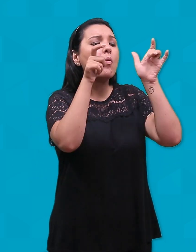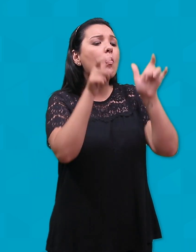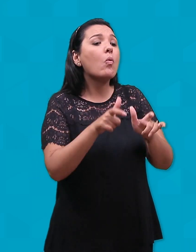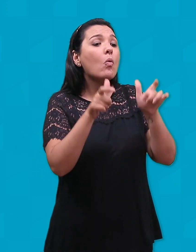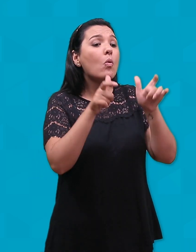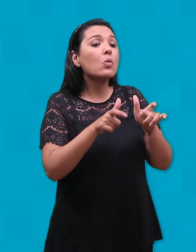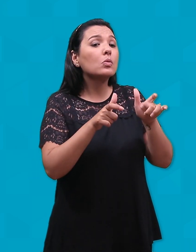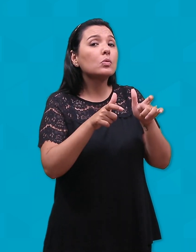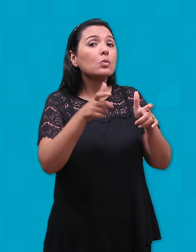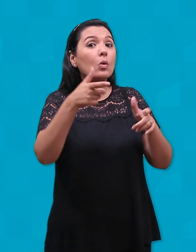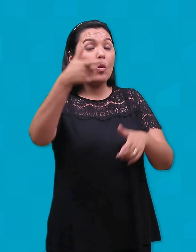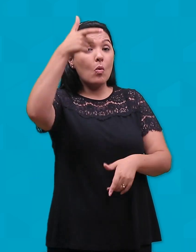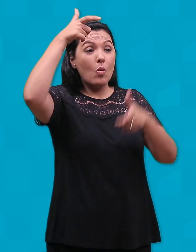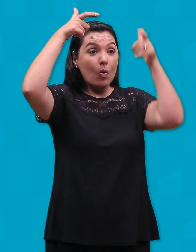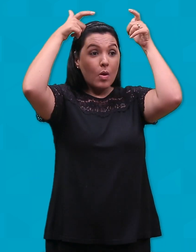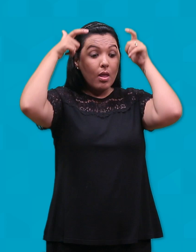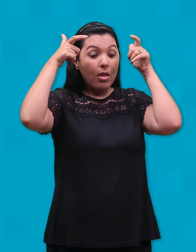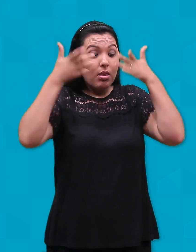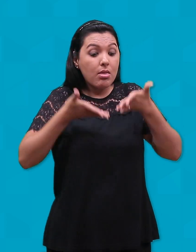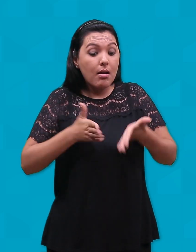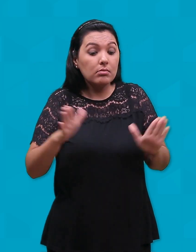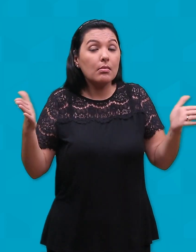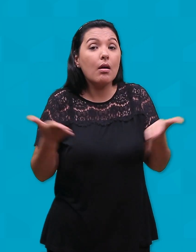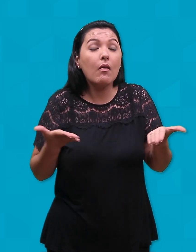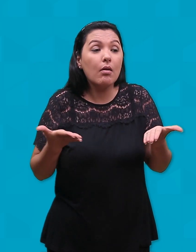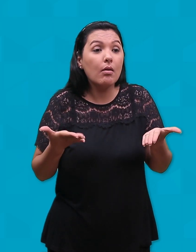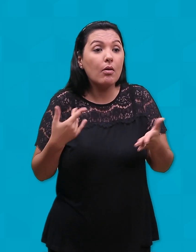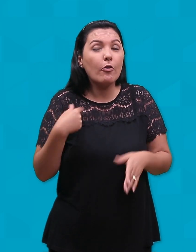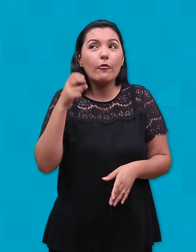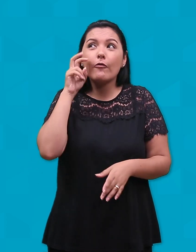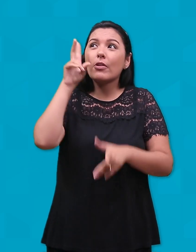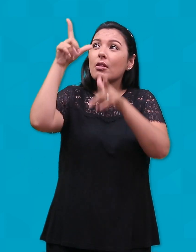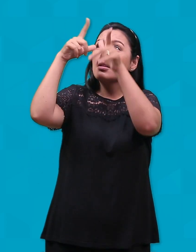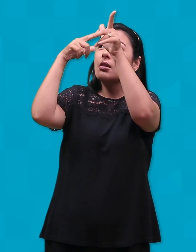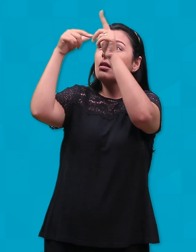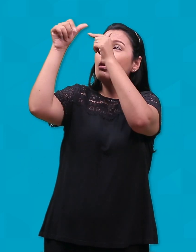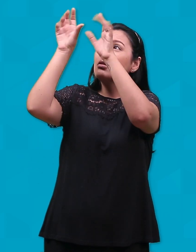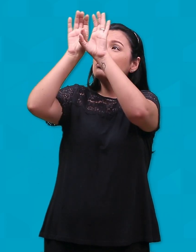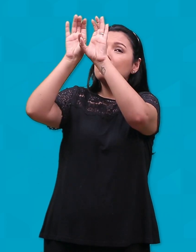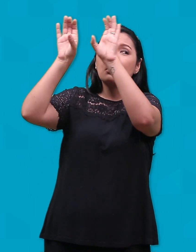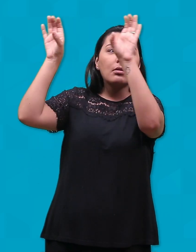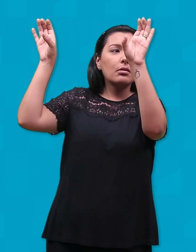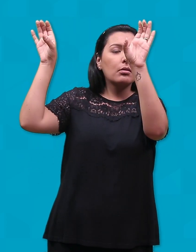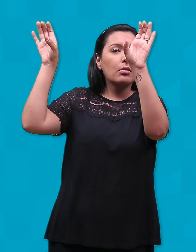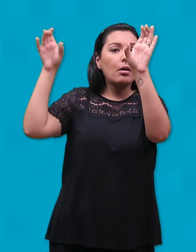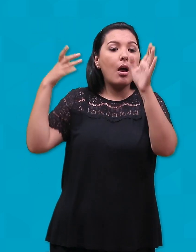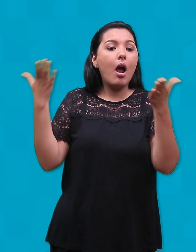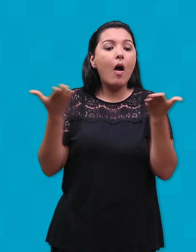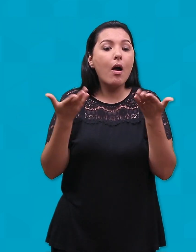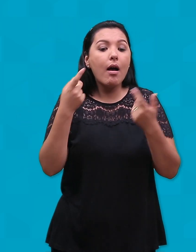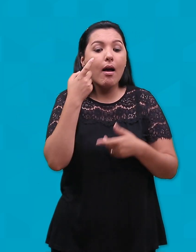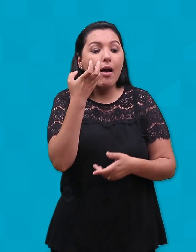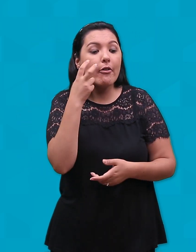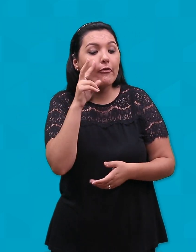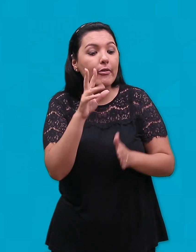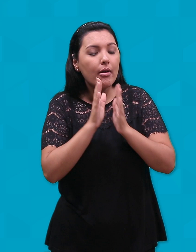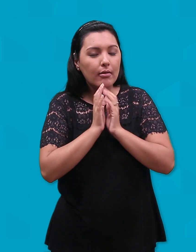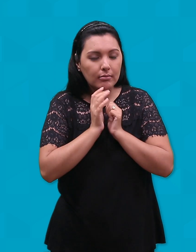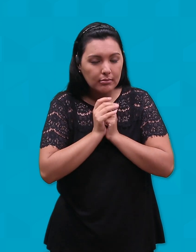judeus que acaba de nascer? Nós vimos a sua estrela no Oriente e viemos adorá-lo. Ao saber disso,